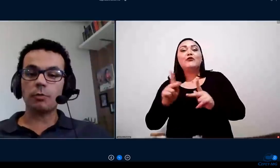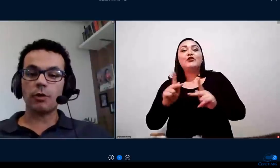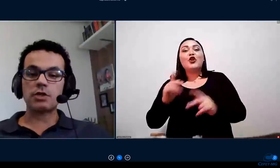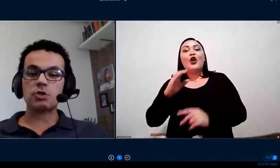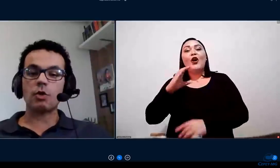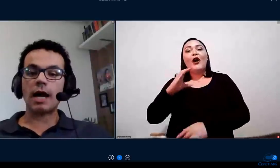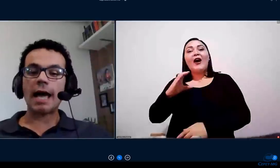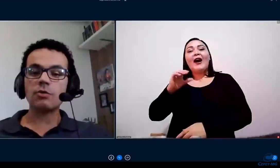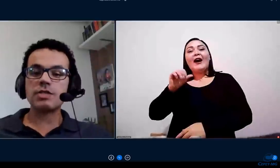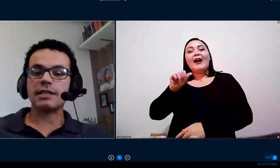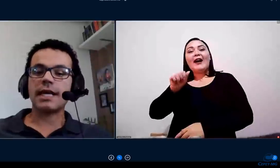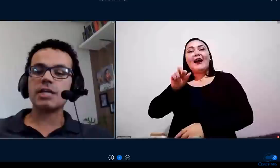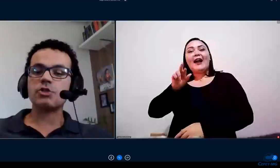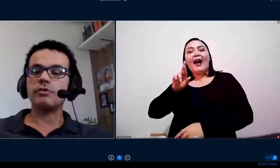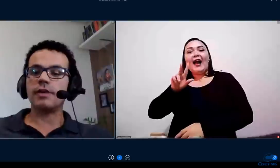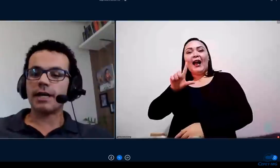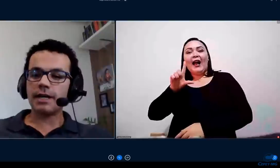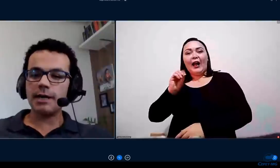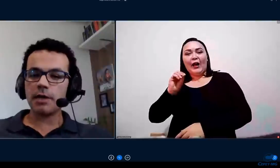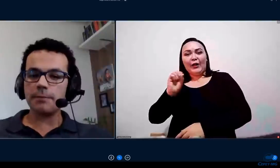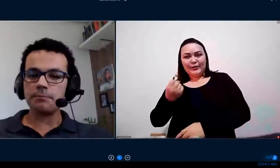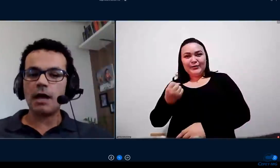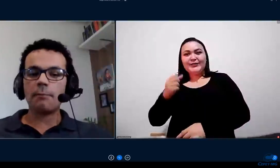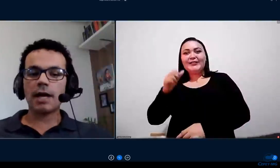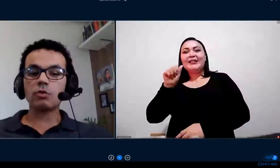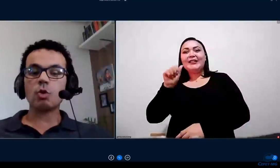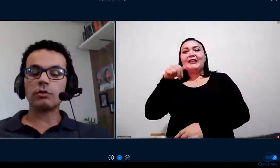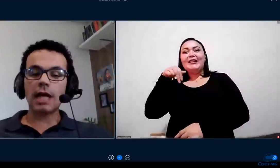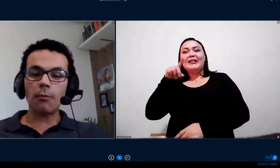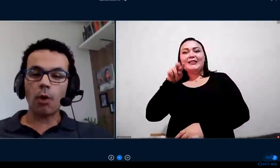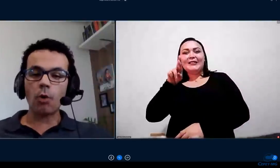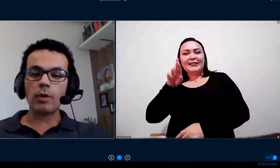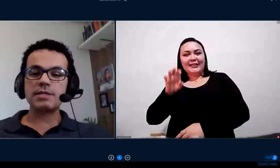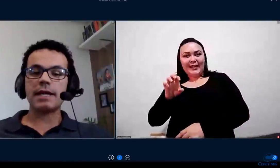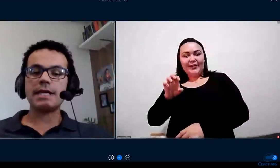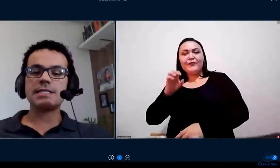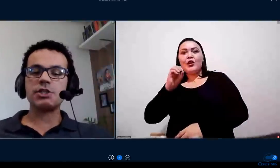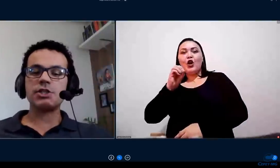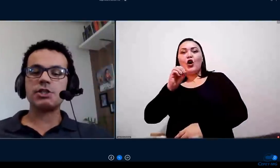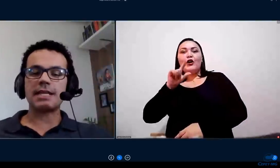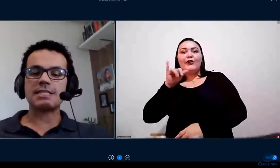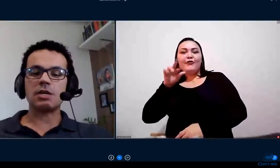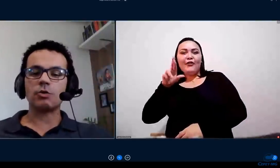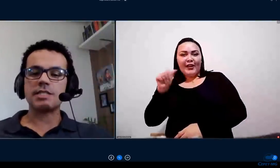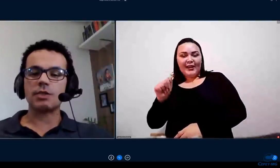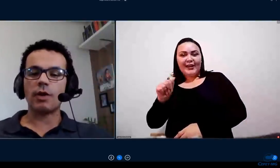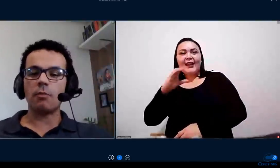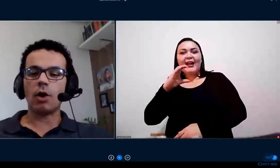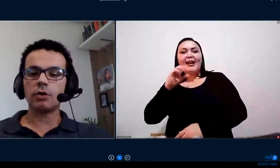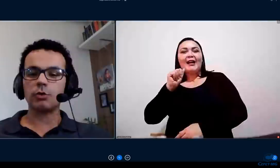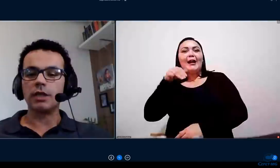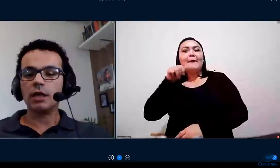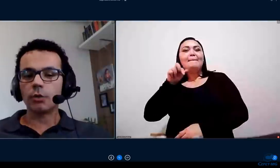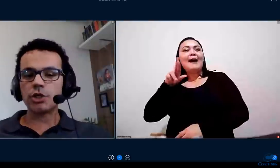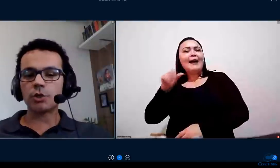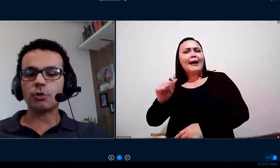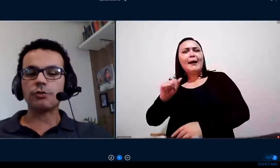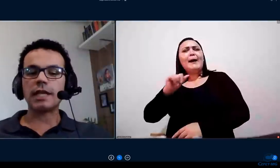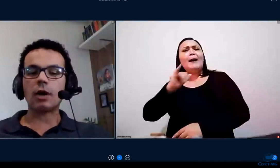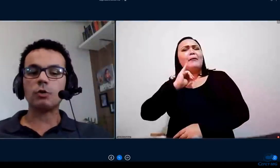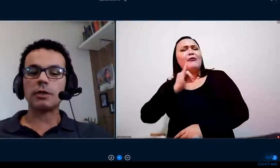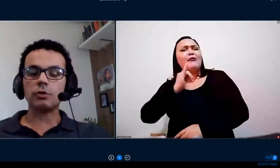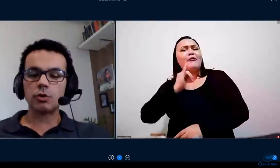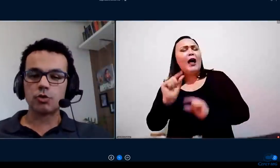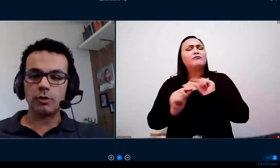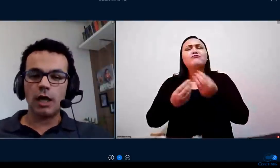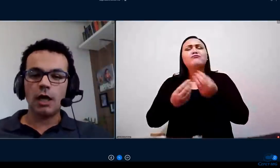convido o professor Carlos André de Oliveira Câmara para nos contar um pouco a experiência de implantação do ensino remoto no Instituto